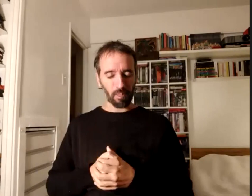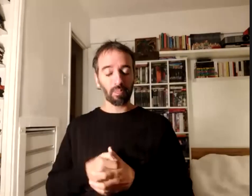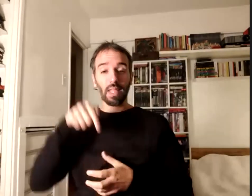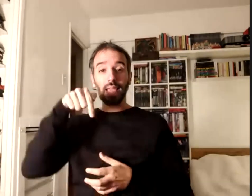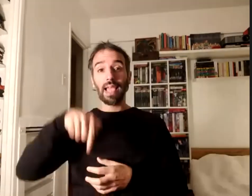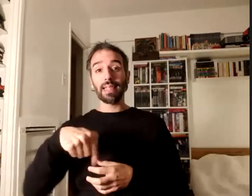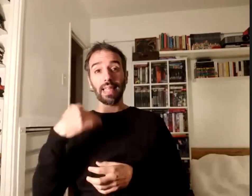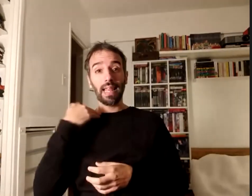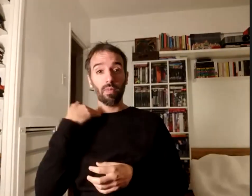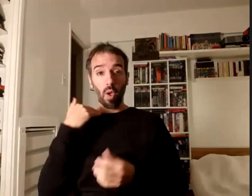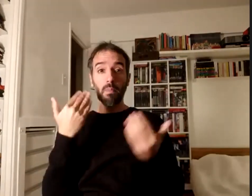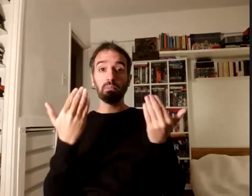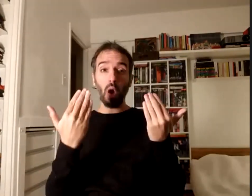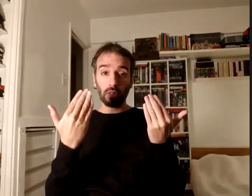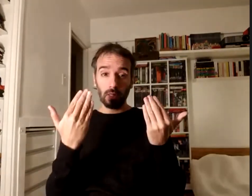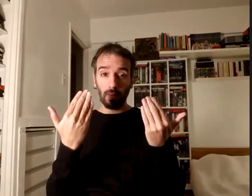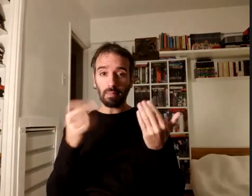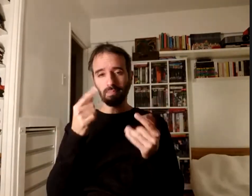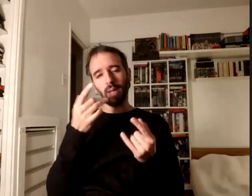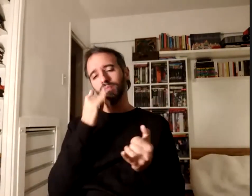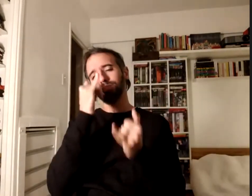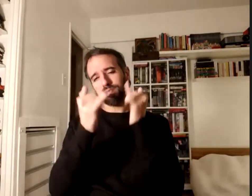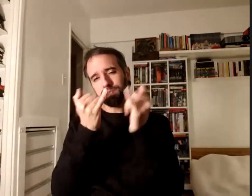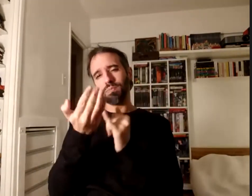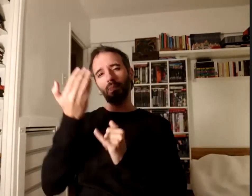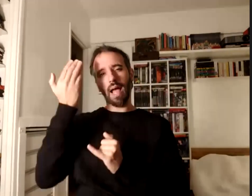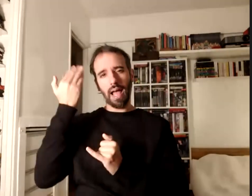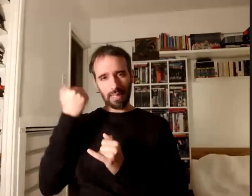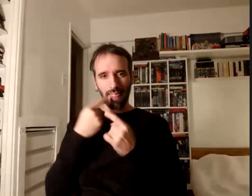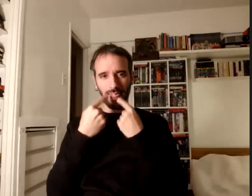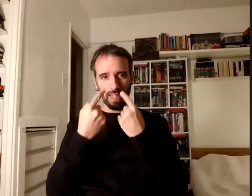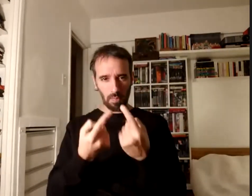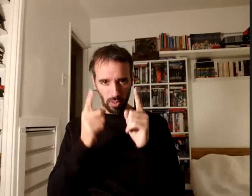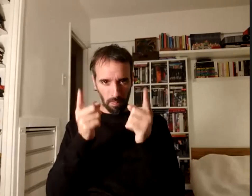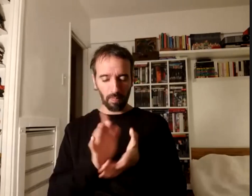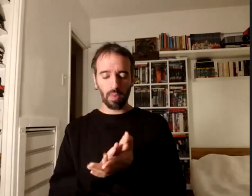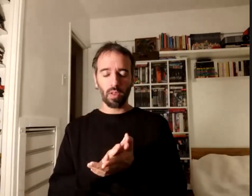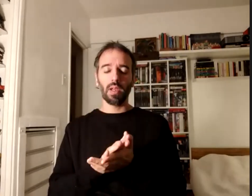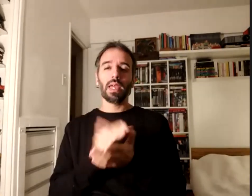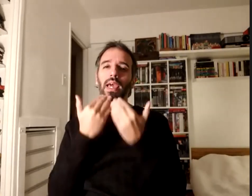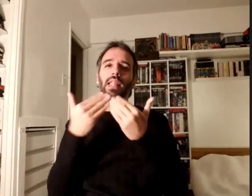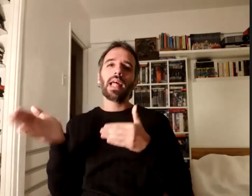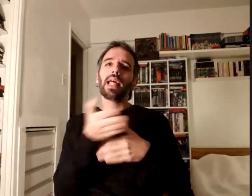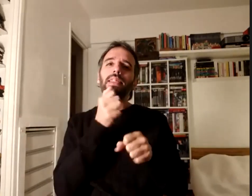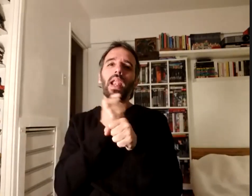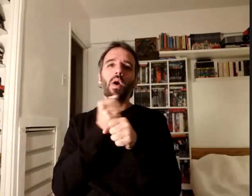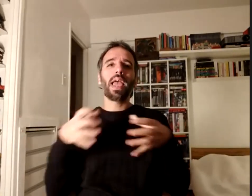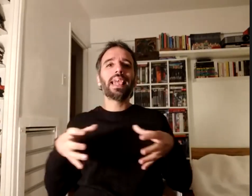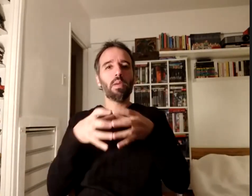como ya se fue comentando por el trabajo de todo un equipo hoy ustedes van a ver algunos de las